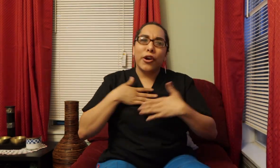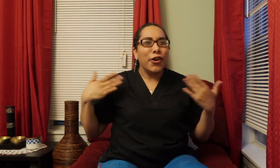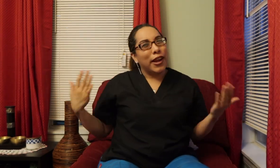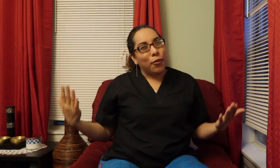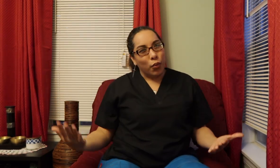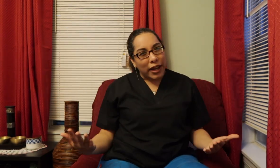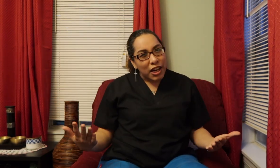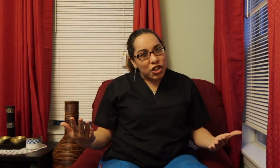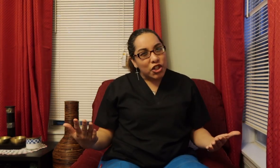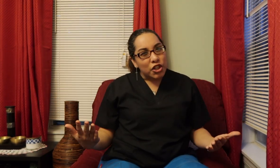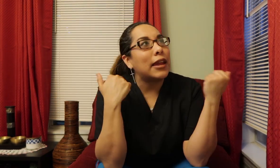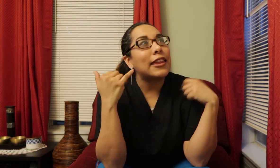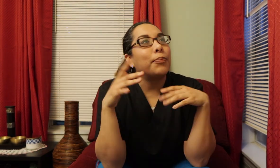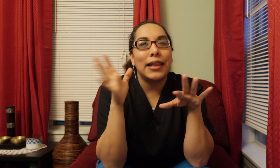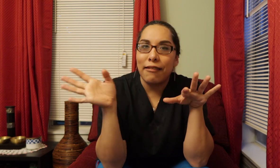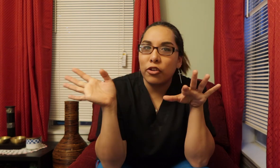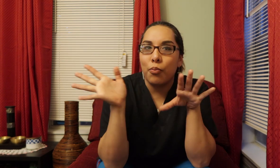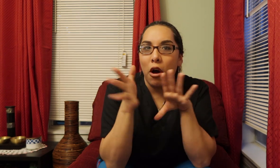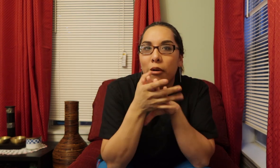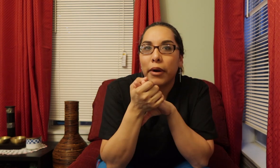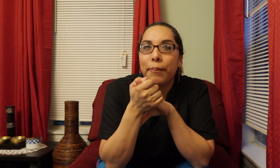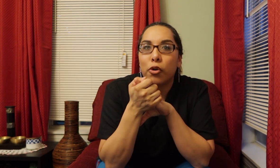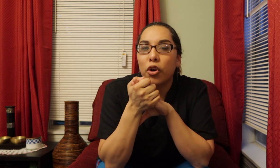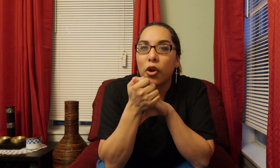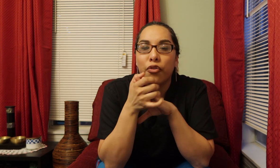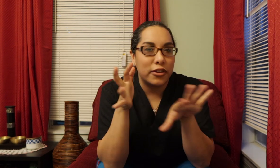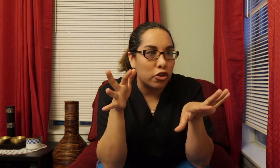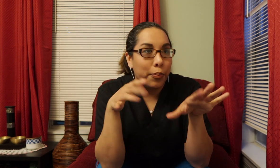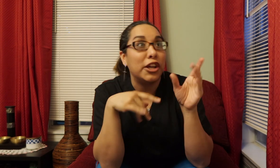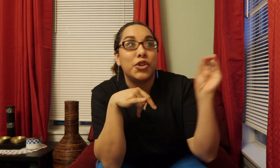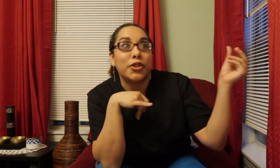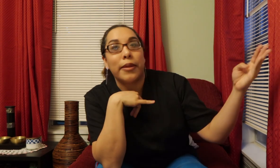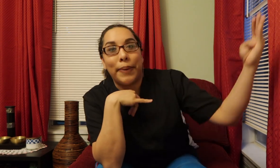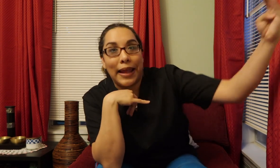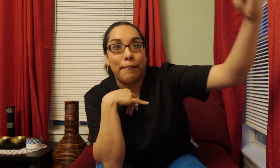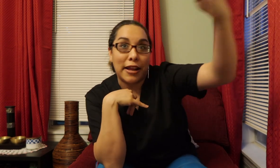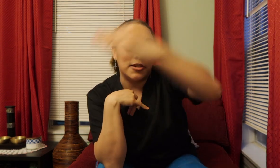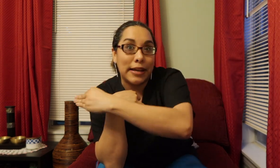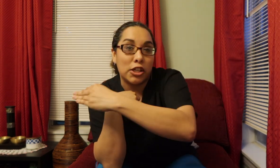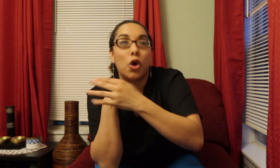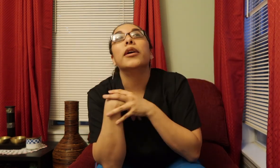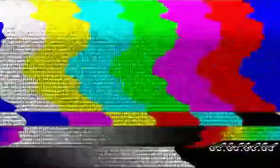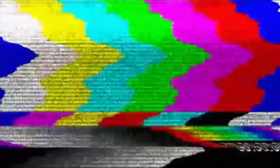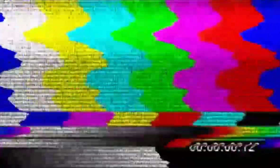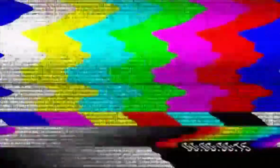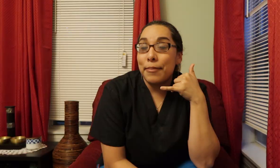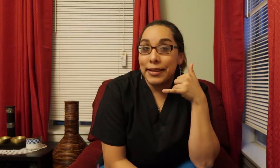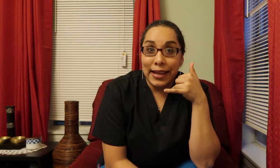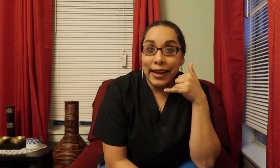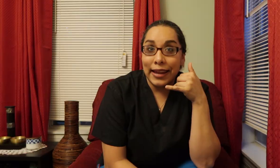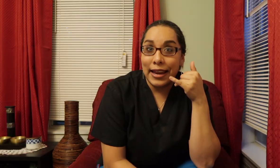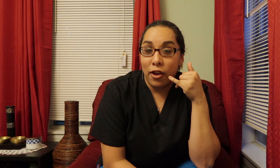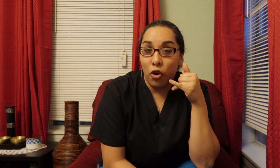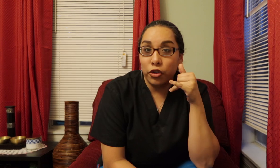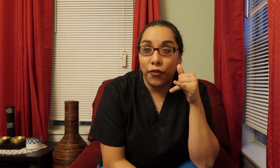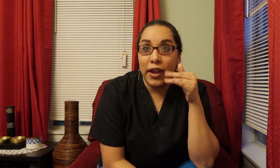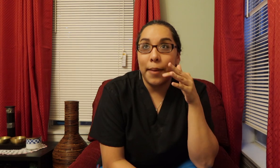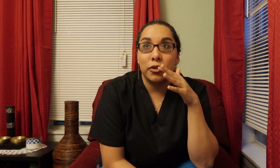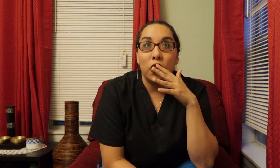A girl can wish Ya después le habla a su mom Right Pero no le contestó Because she was on the plane Back to Mexico El mensaje que le dejó Sofía Pues